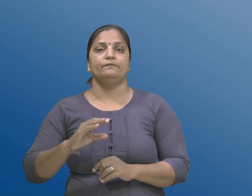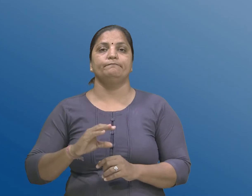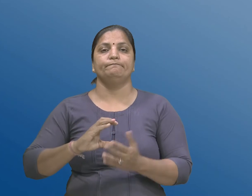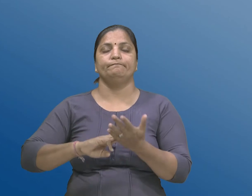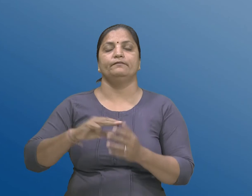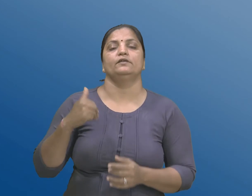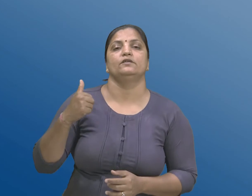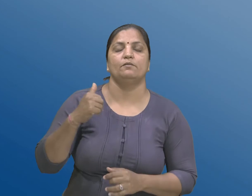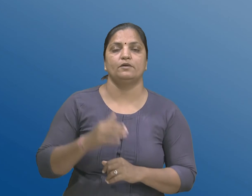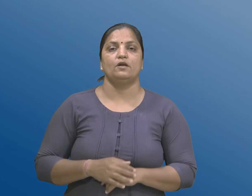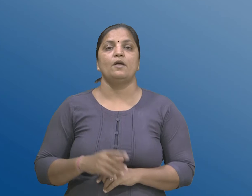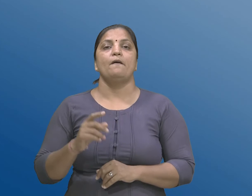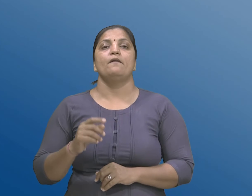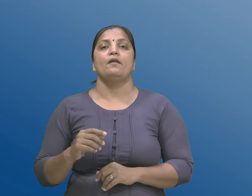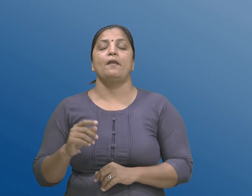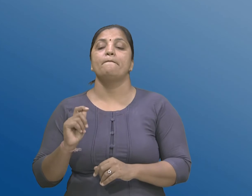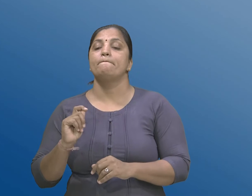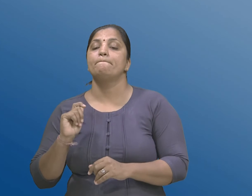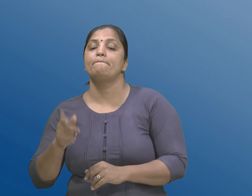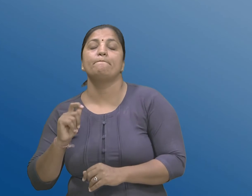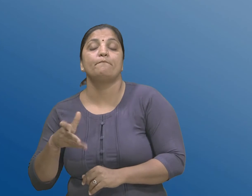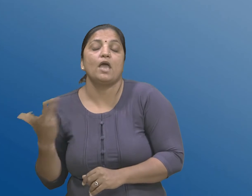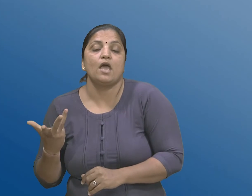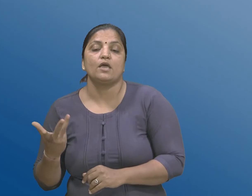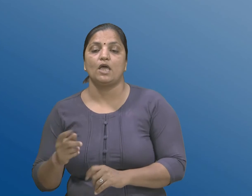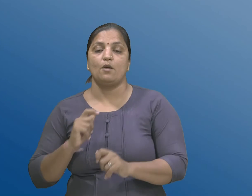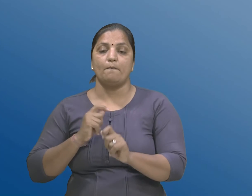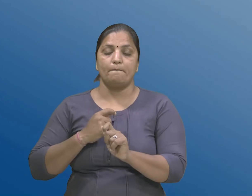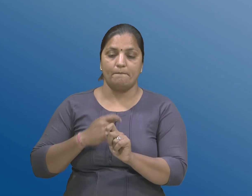कमिश्नर ना पगारो अने बत्था अने सिवाना अन्यनियमों